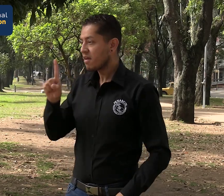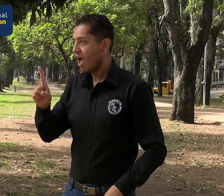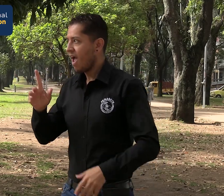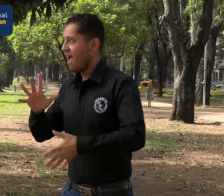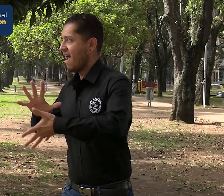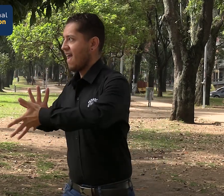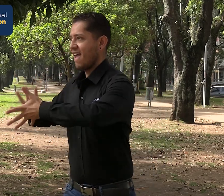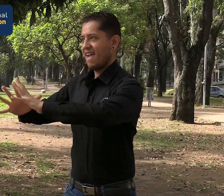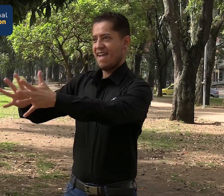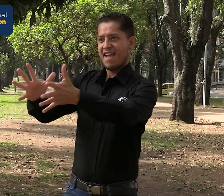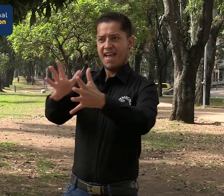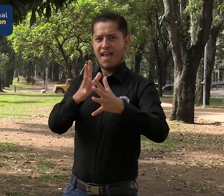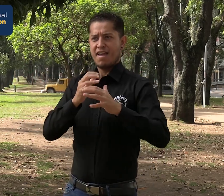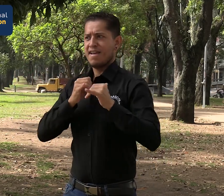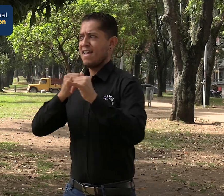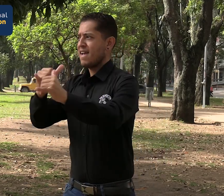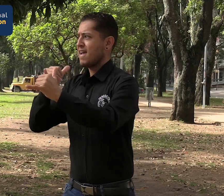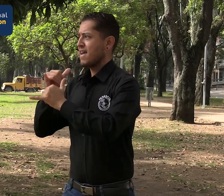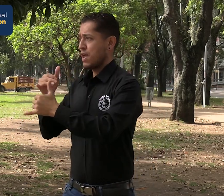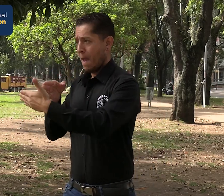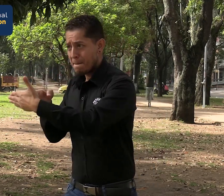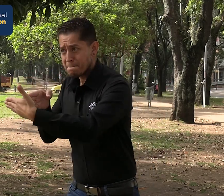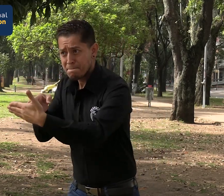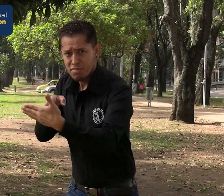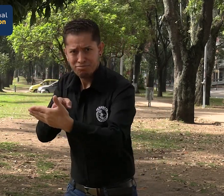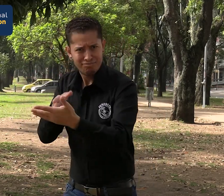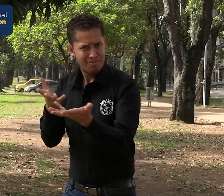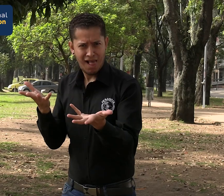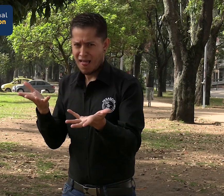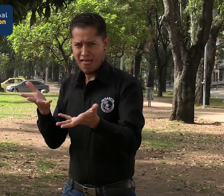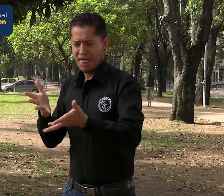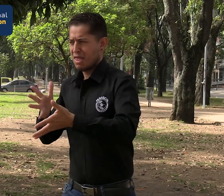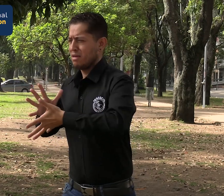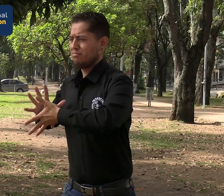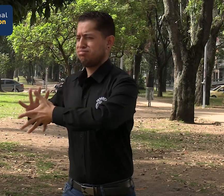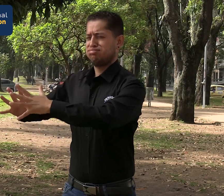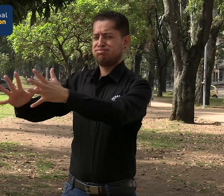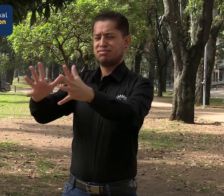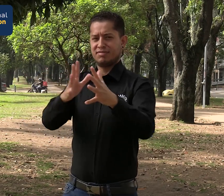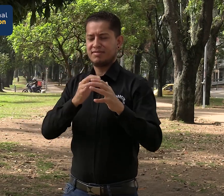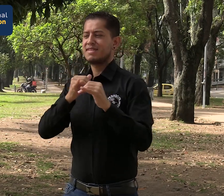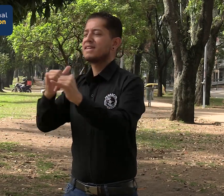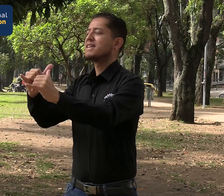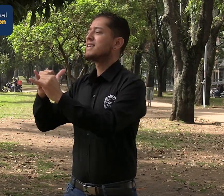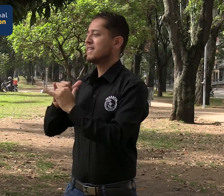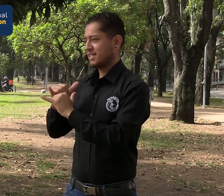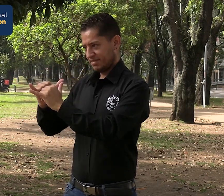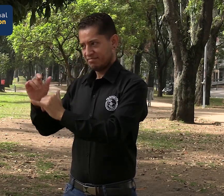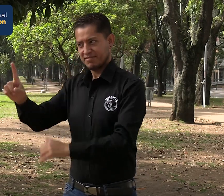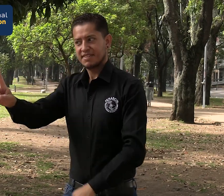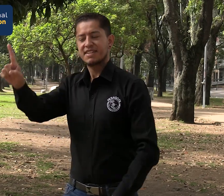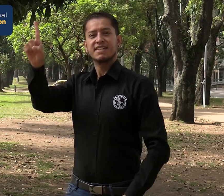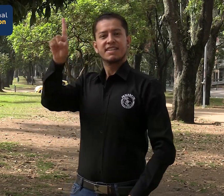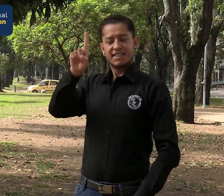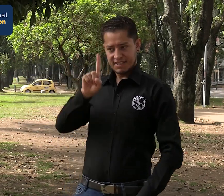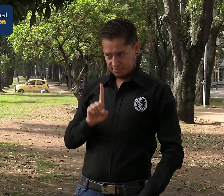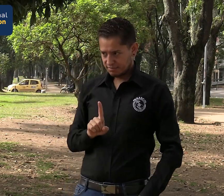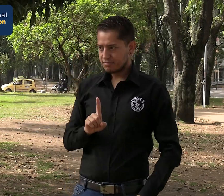donde no me encuentro con ninguna barrera y me puedo comunicar libremente por medio de la lengua de señas con